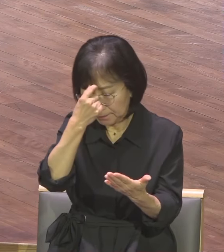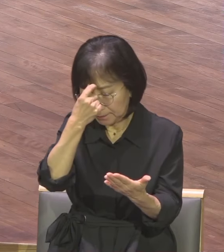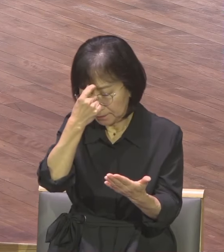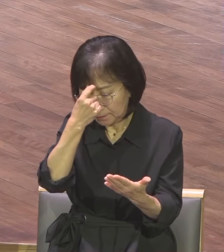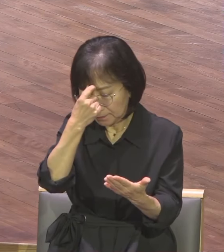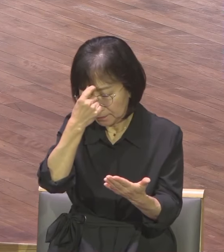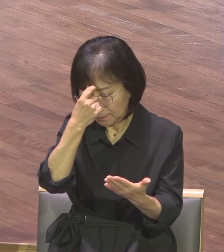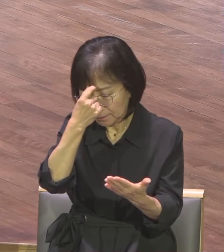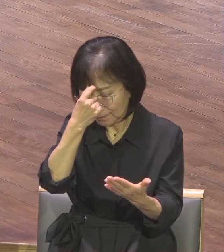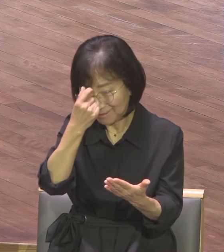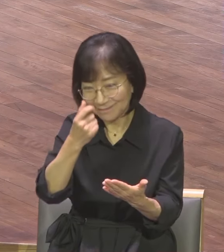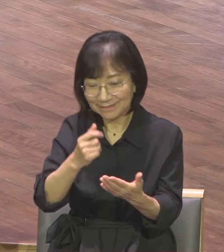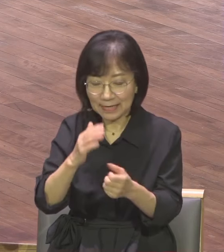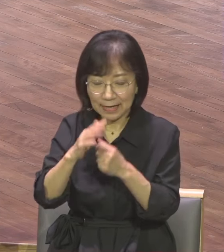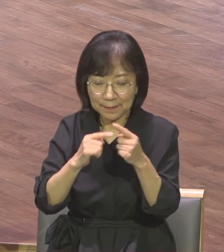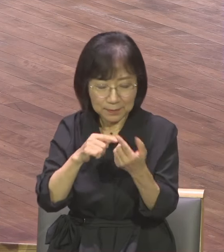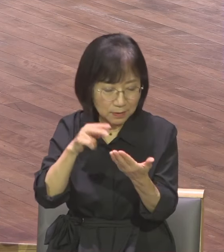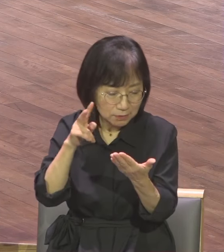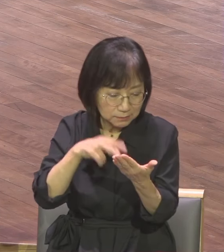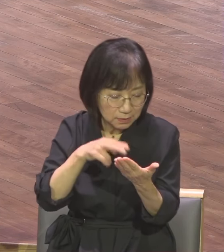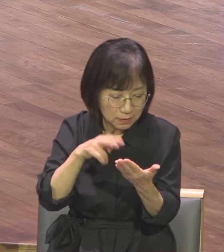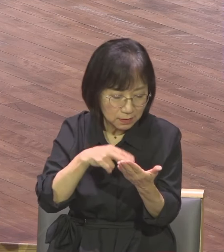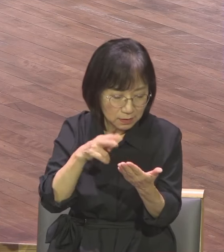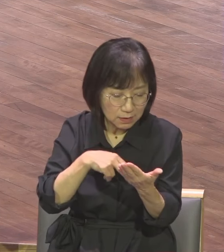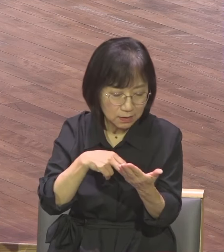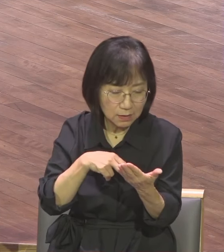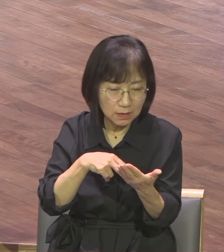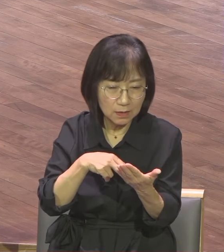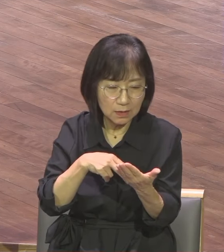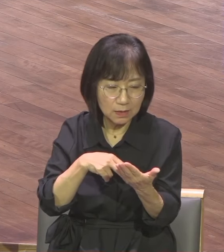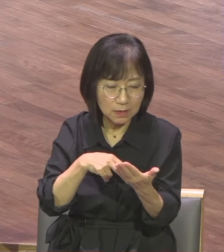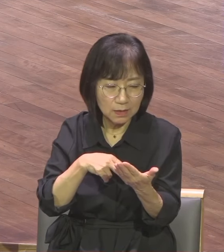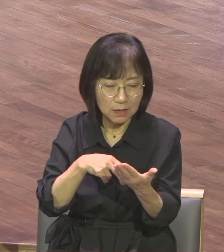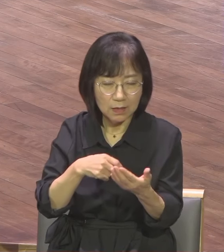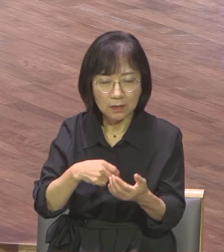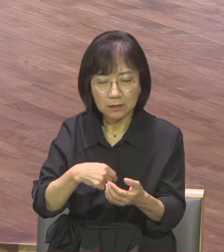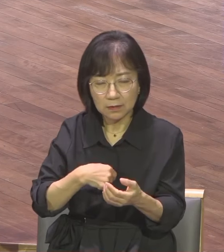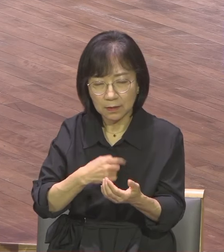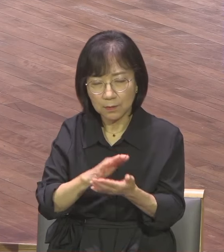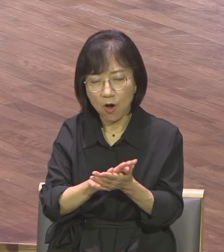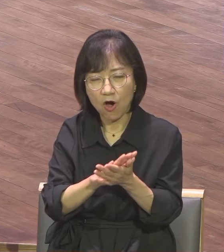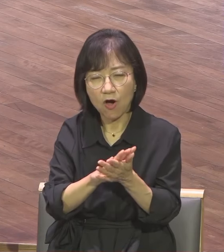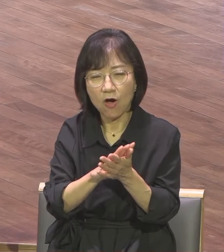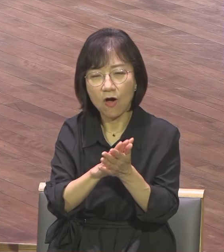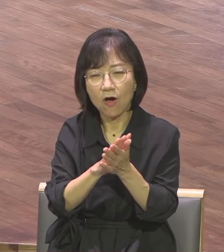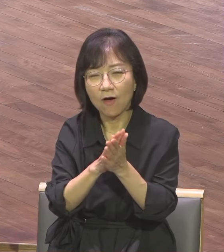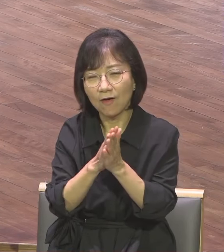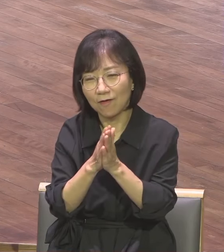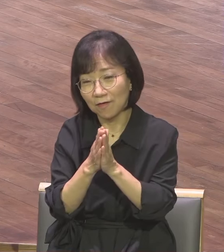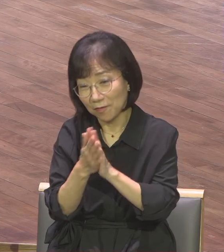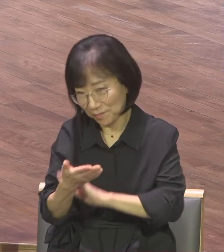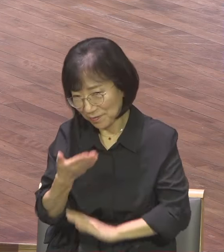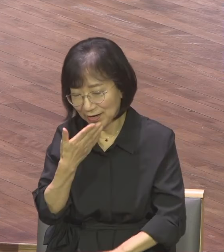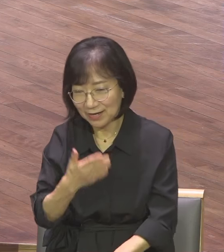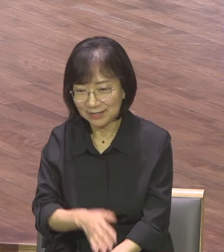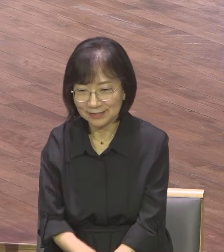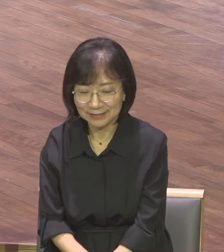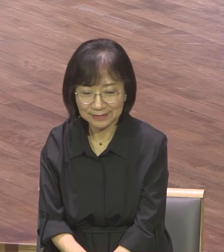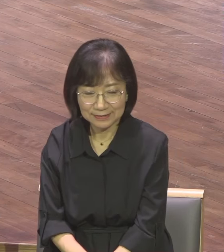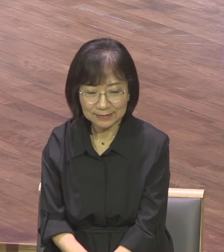성경의 말씀을 읽고 그럼 어떻게 변화되겠습니까 안 하니까 안 변하는 거지 묵상을 안